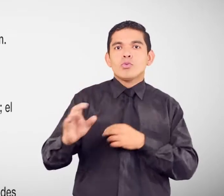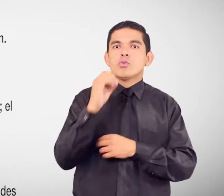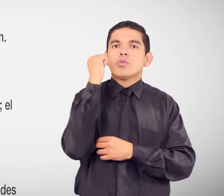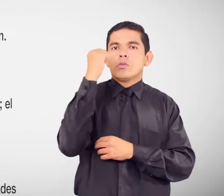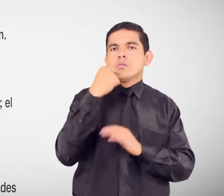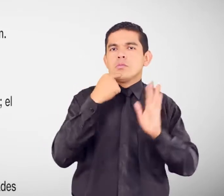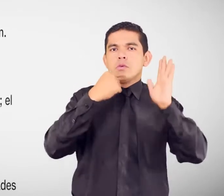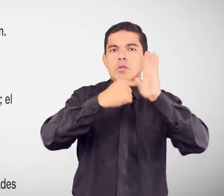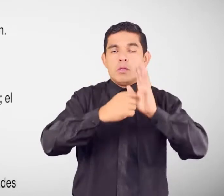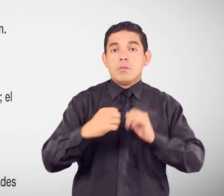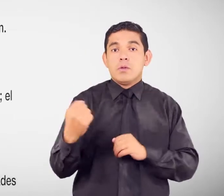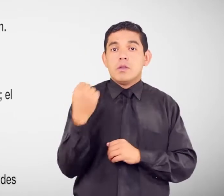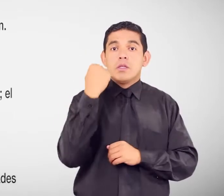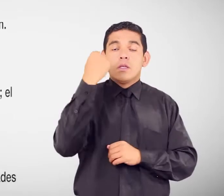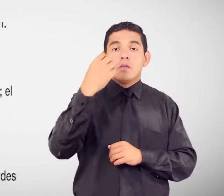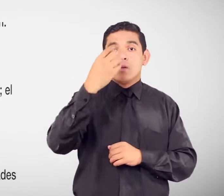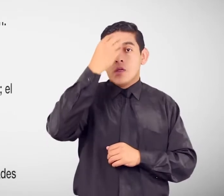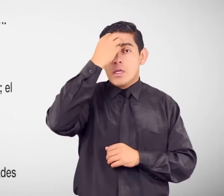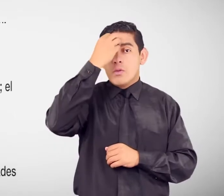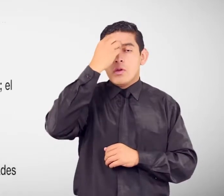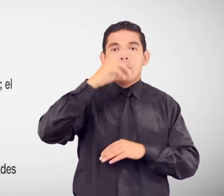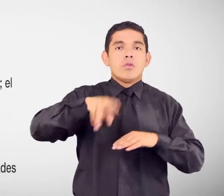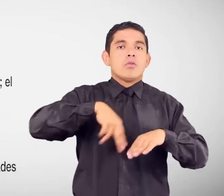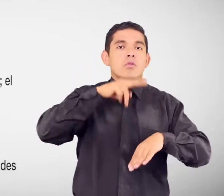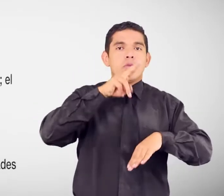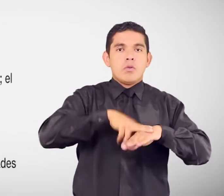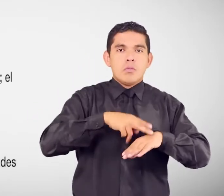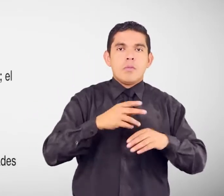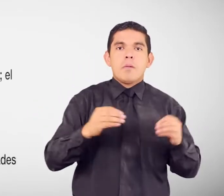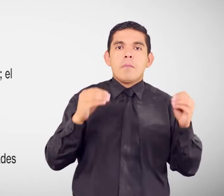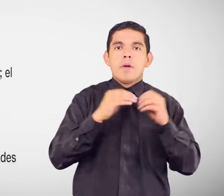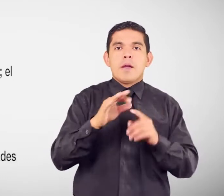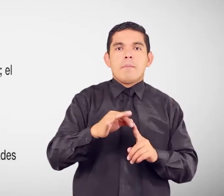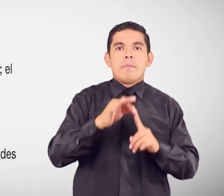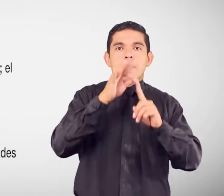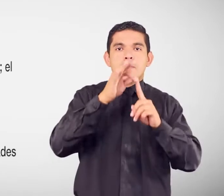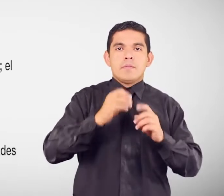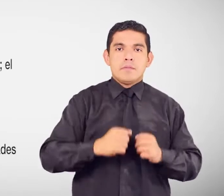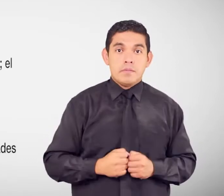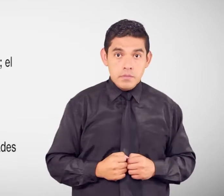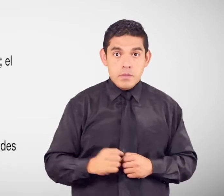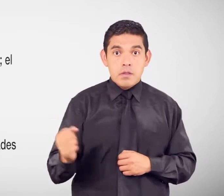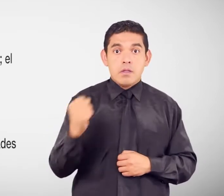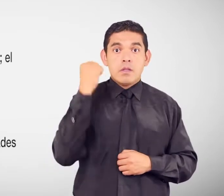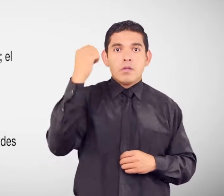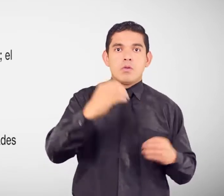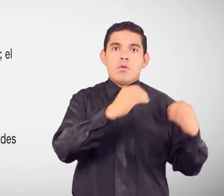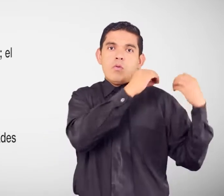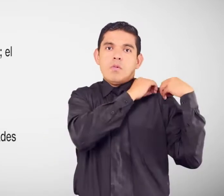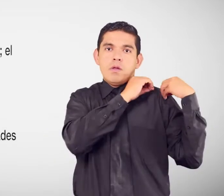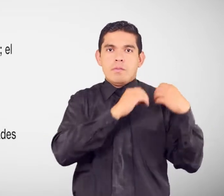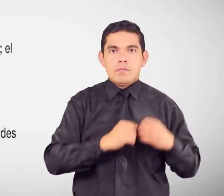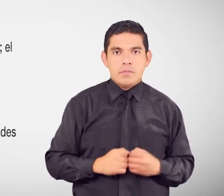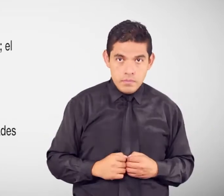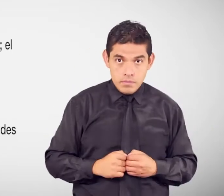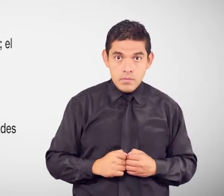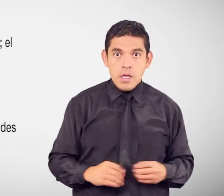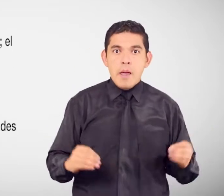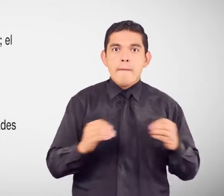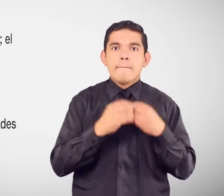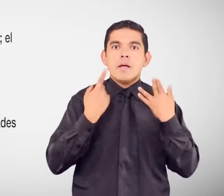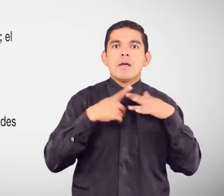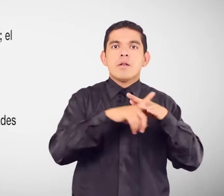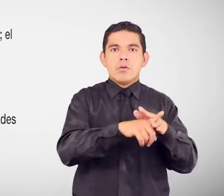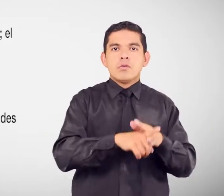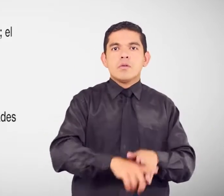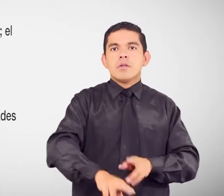educación ordinaria o especializada Derechos y obligaciones A ser incluido y respetado En las